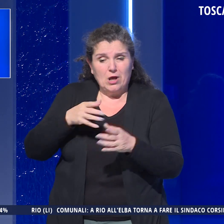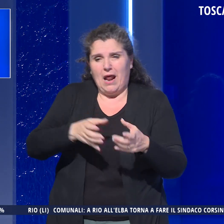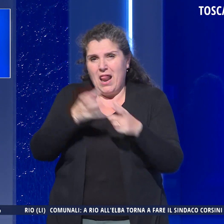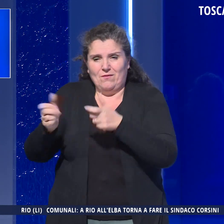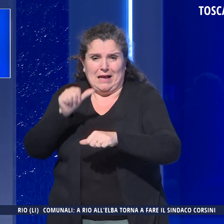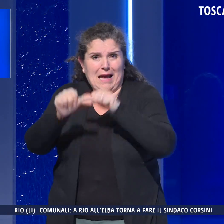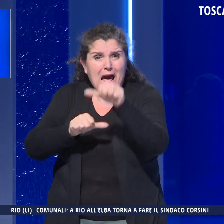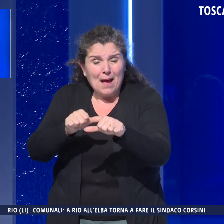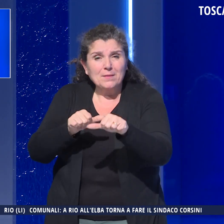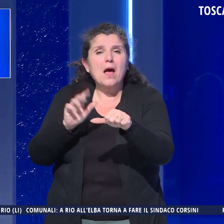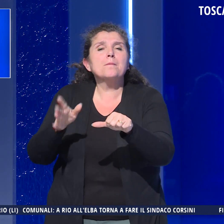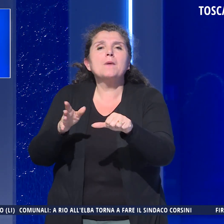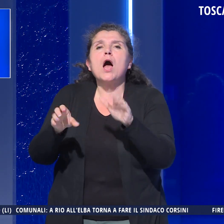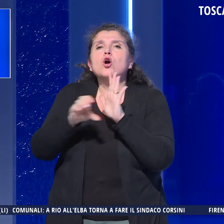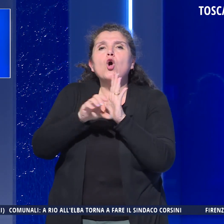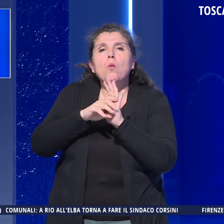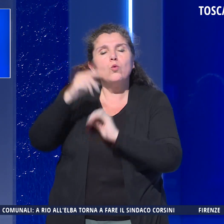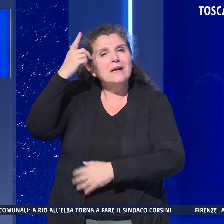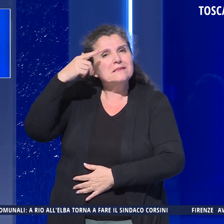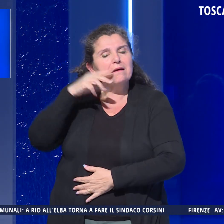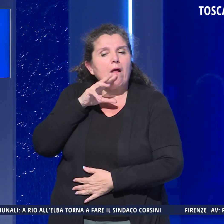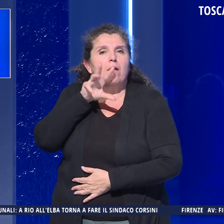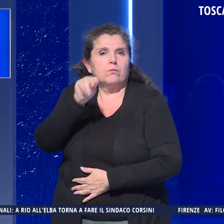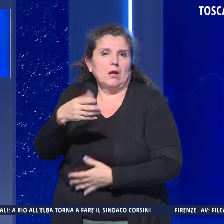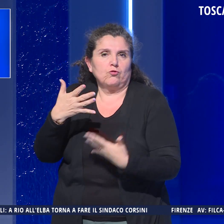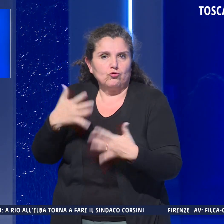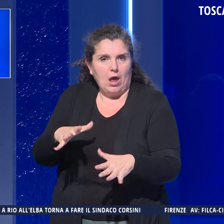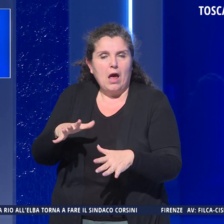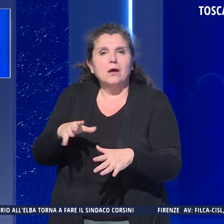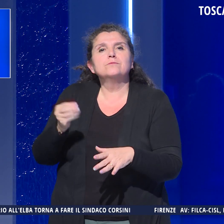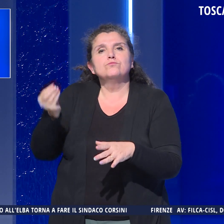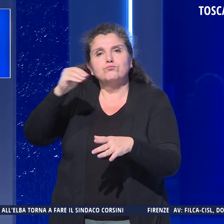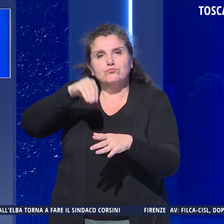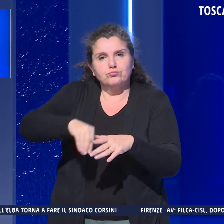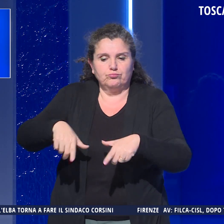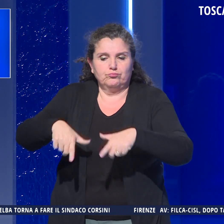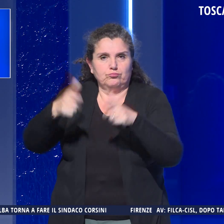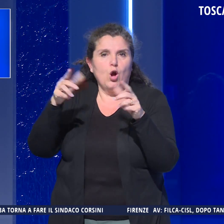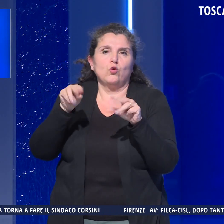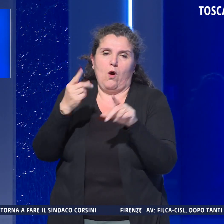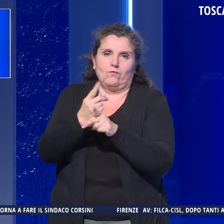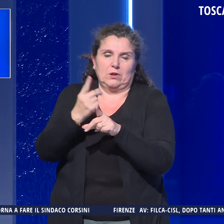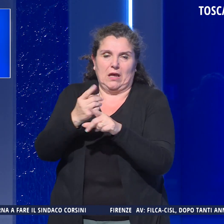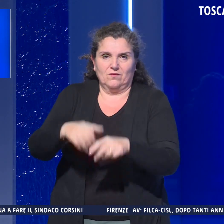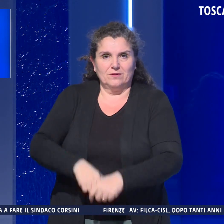pubblica. Ma il Comune di Siena ha annunciato che sarà impiantato un nuovo albero.